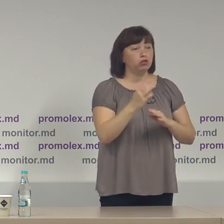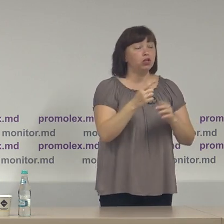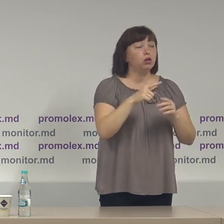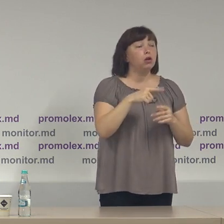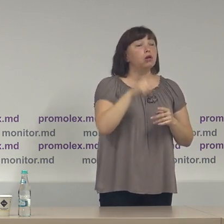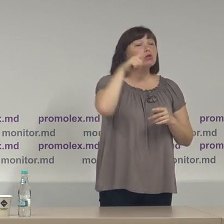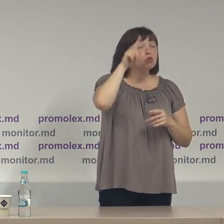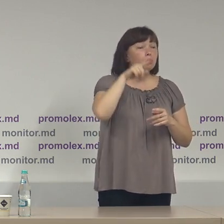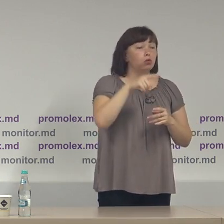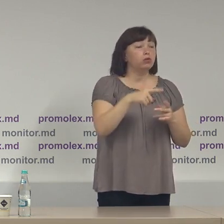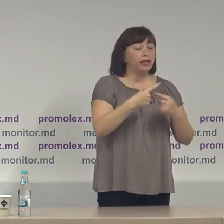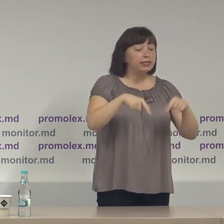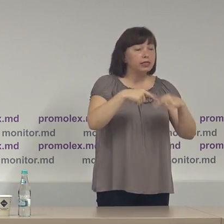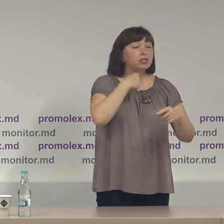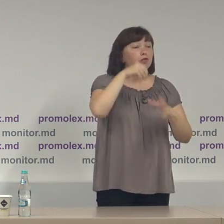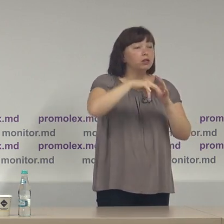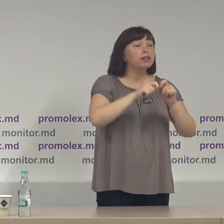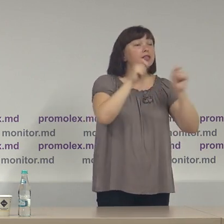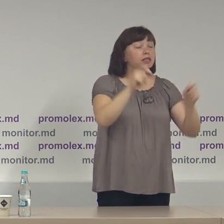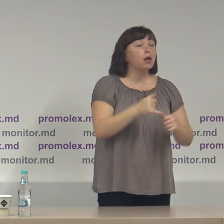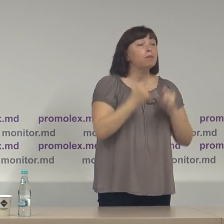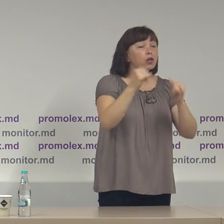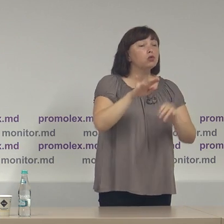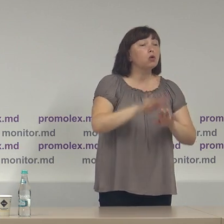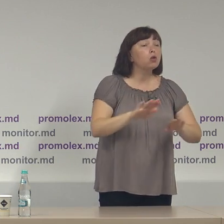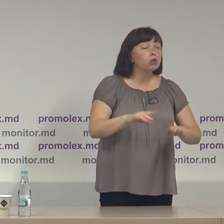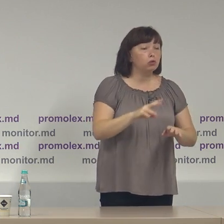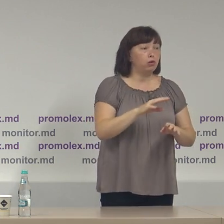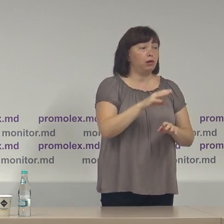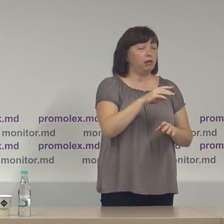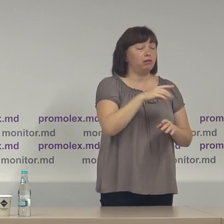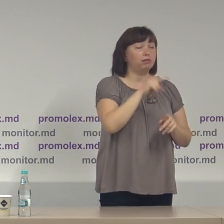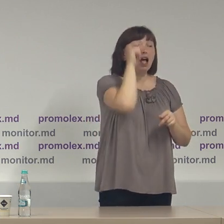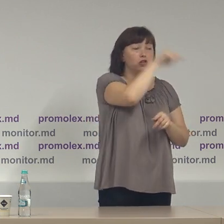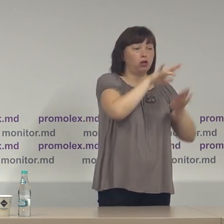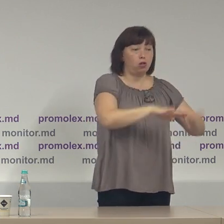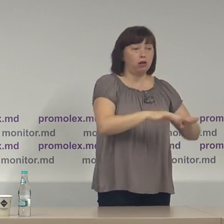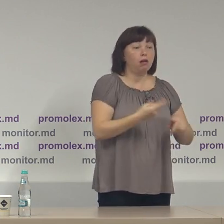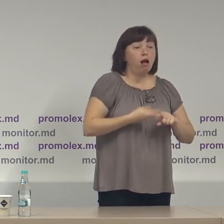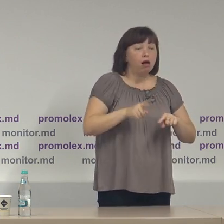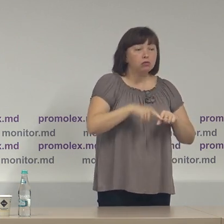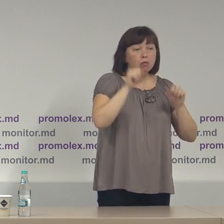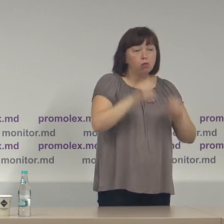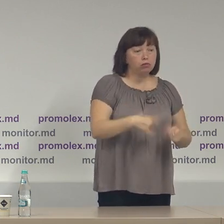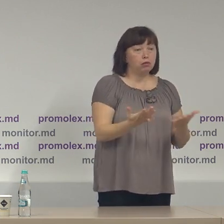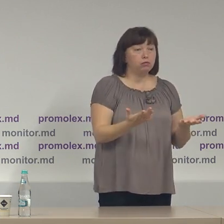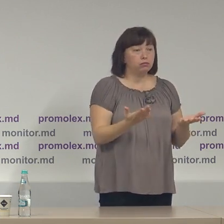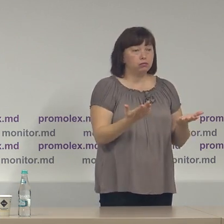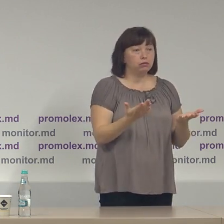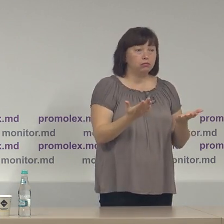secții de votare deschise pentru locuitorii din acea localitate lucru care poate trezi